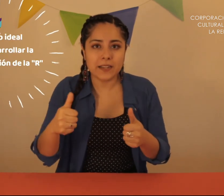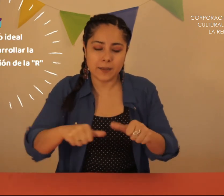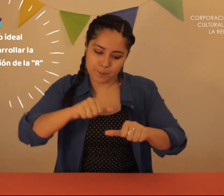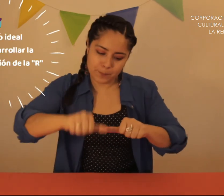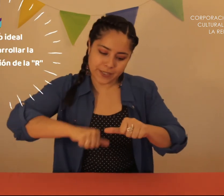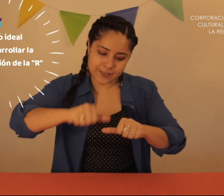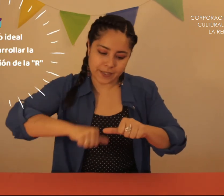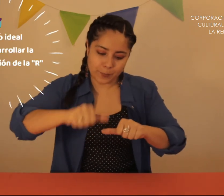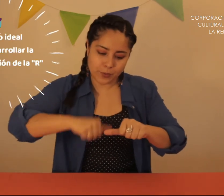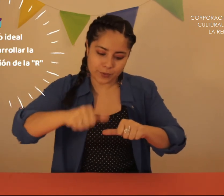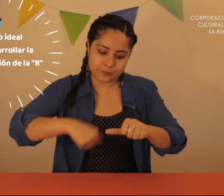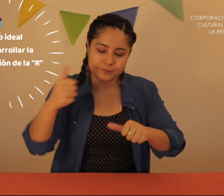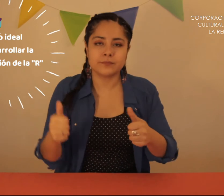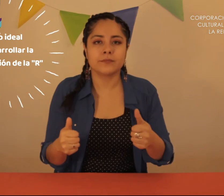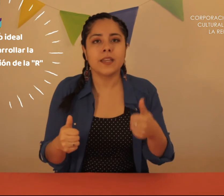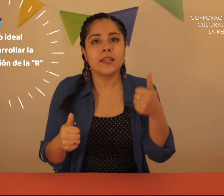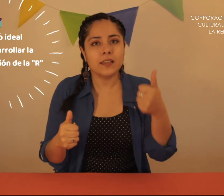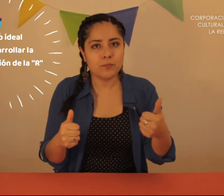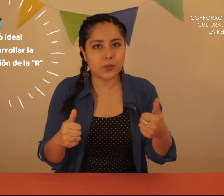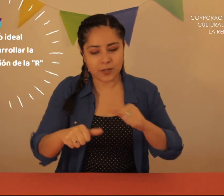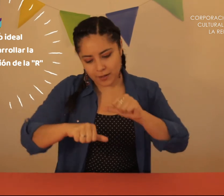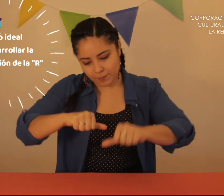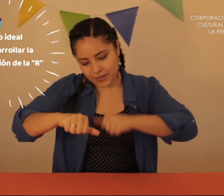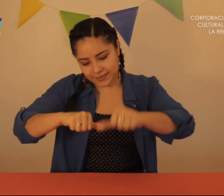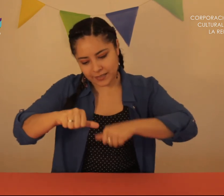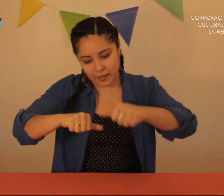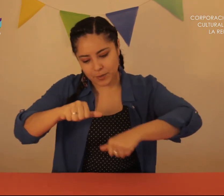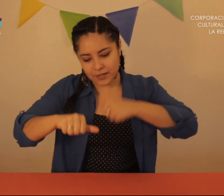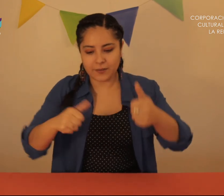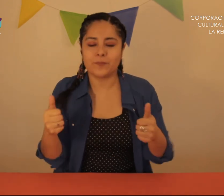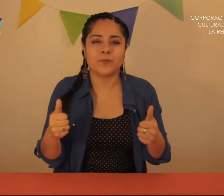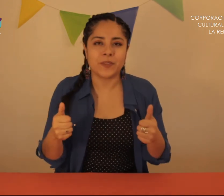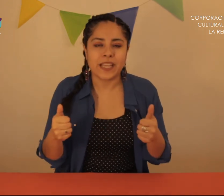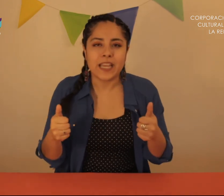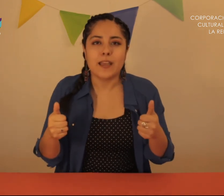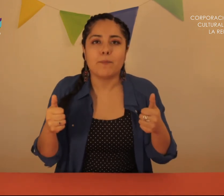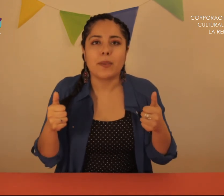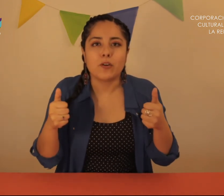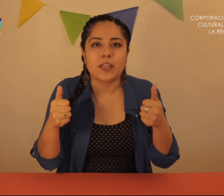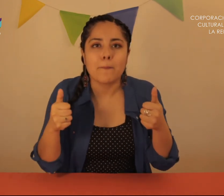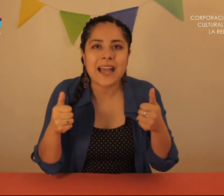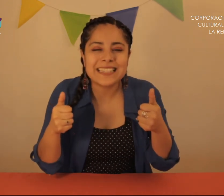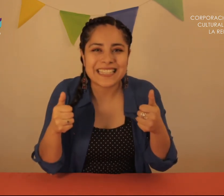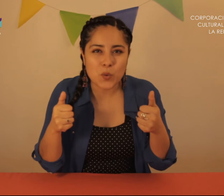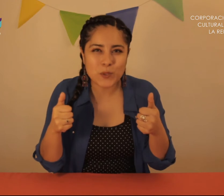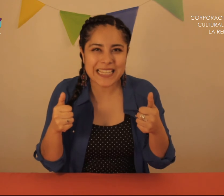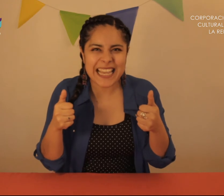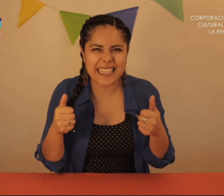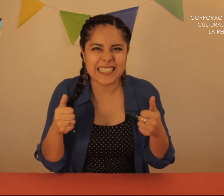persigue a Puc Y Puc persigue a Pic Pero lo que más les gusta es